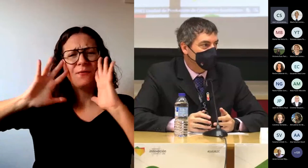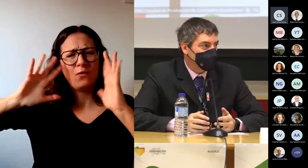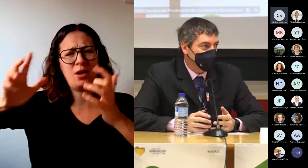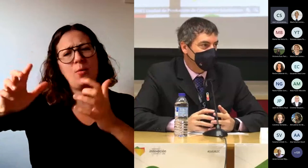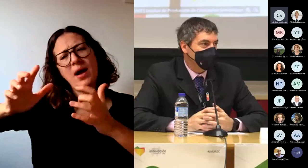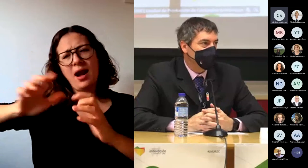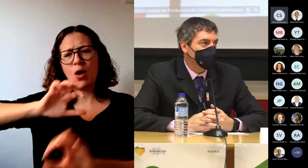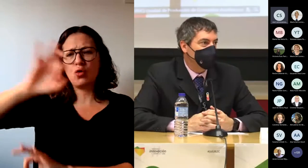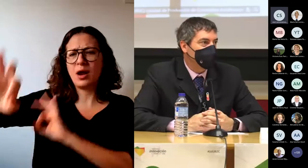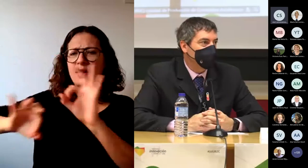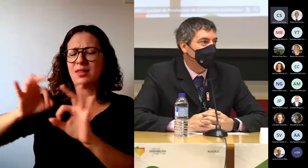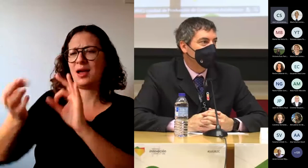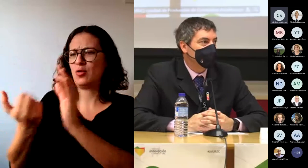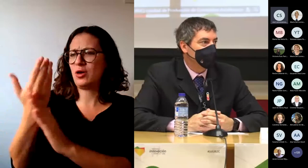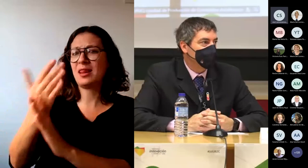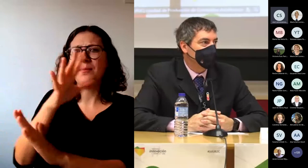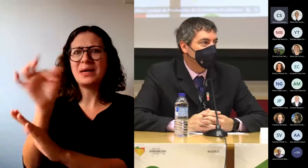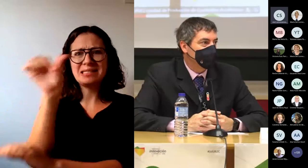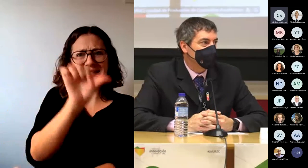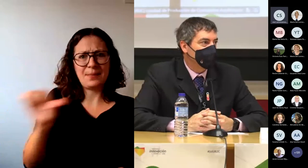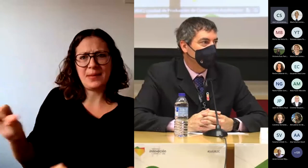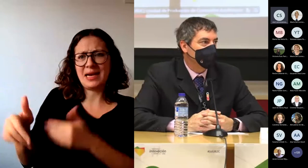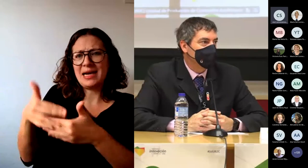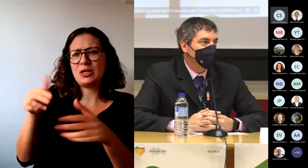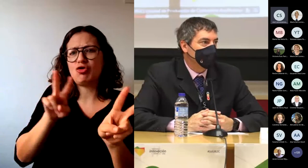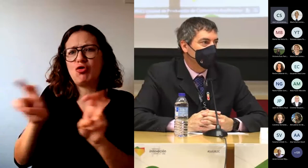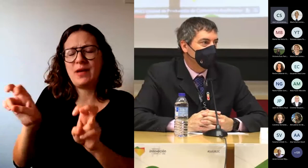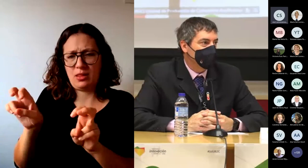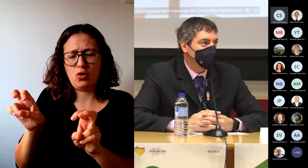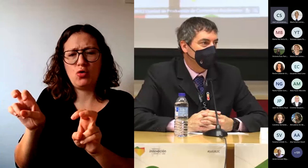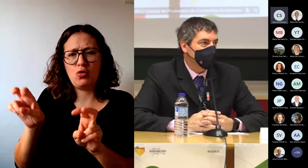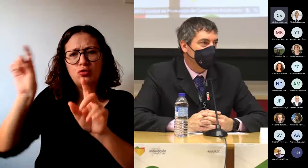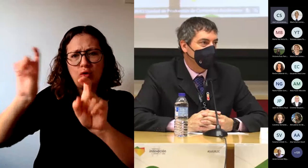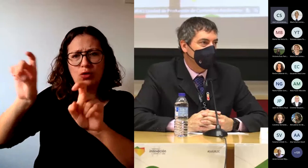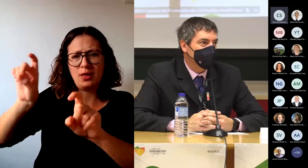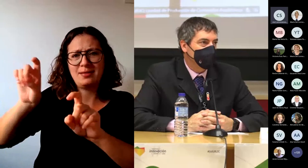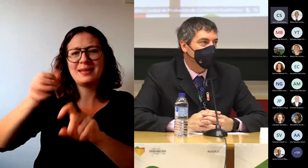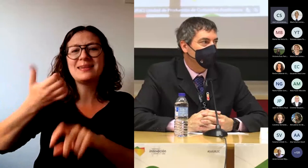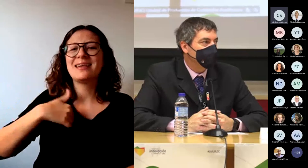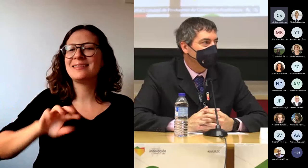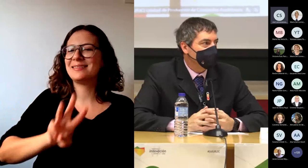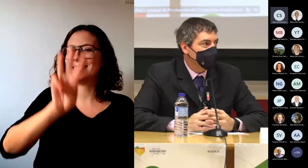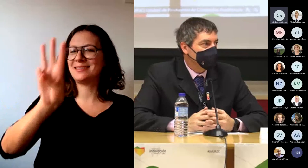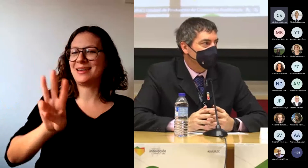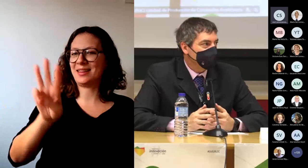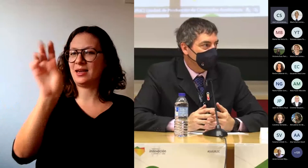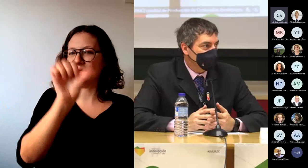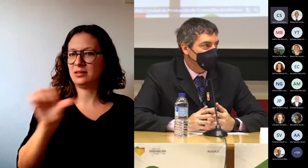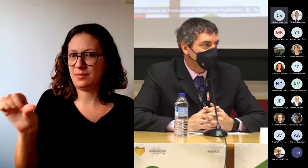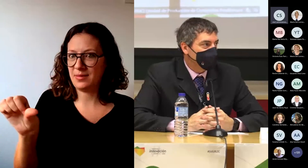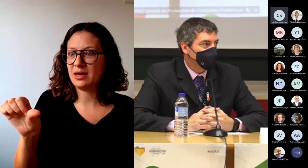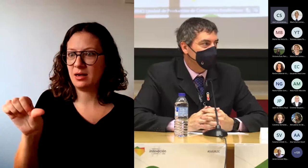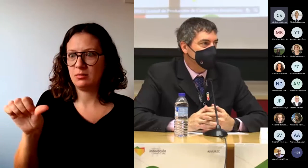sino toda la semana de la innovación docente, que es la tercera ocasión ya que celebramos la semana, estas octavas jornadas,